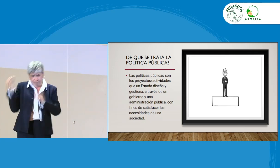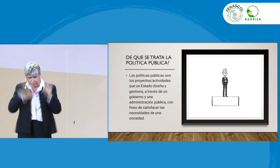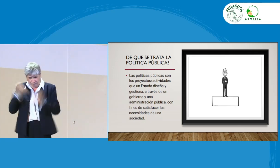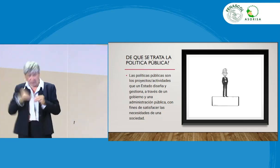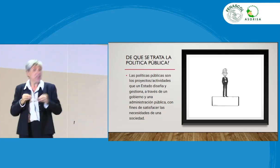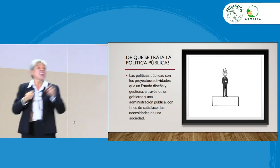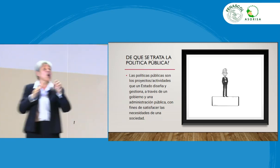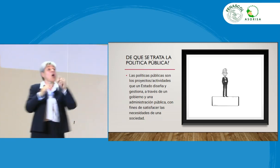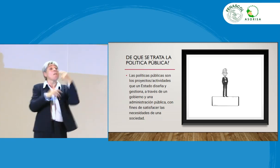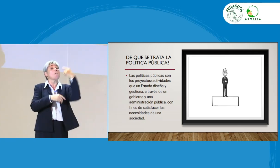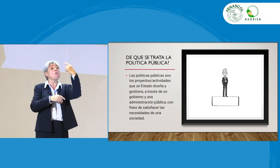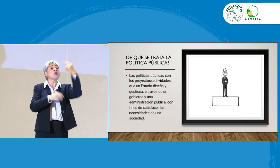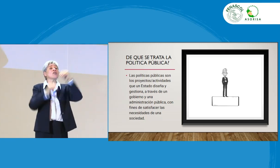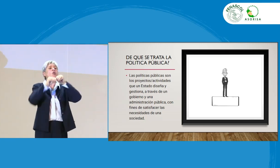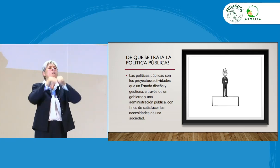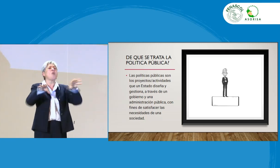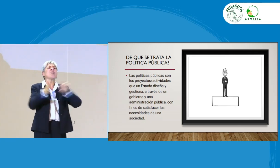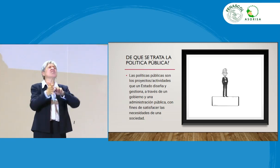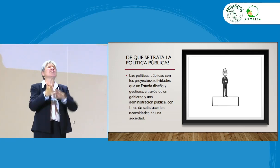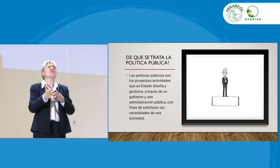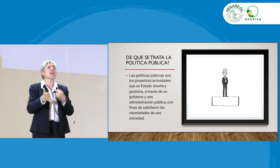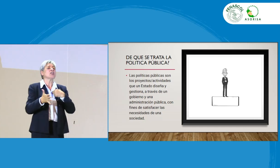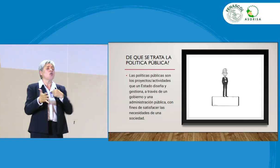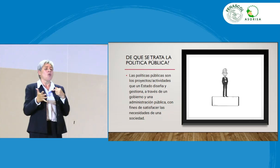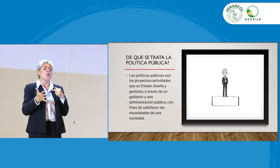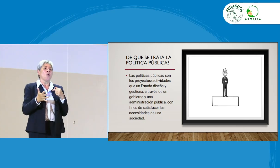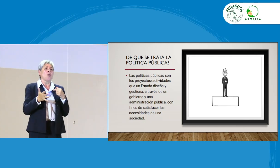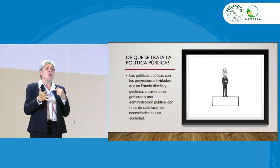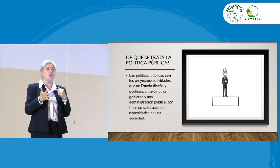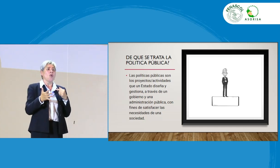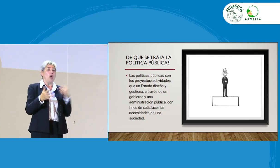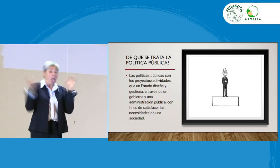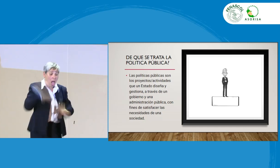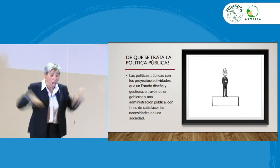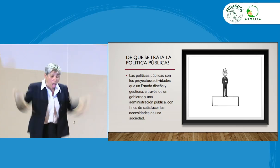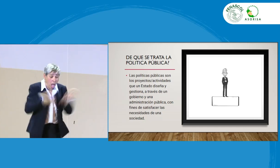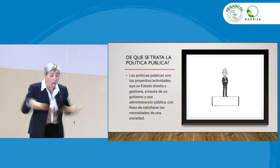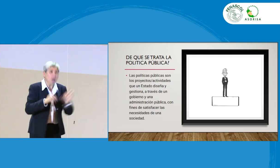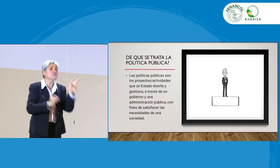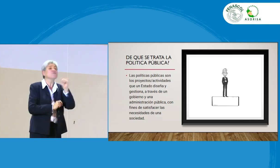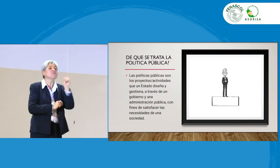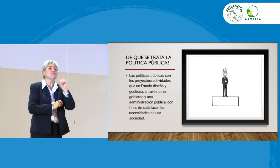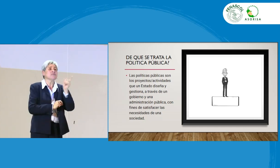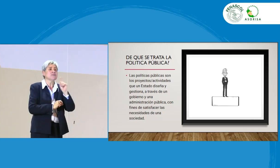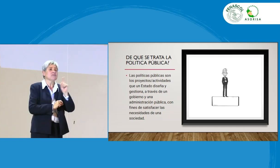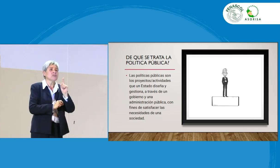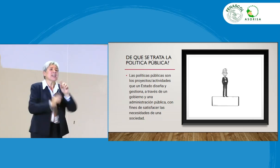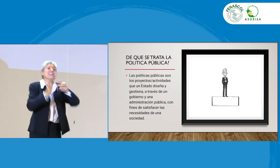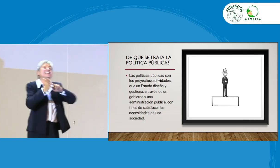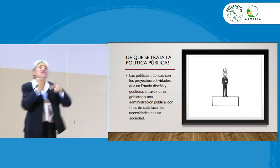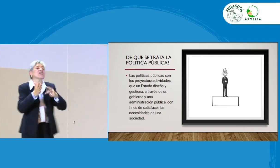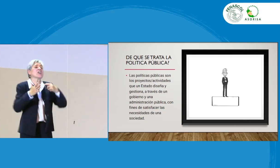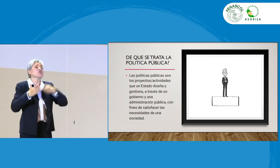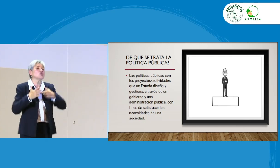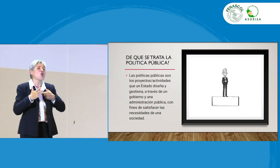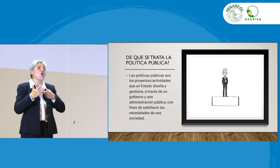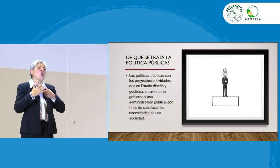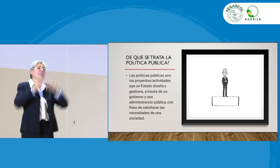esta política pública porque la política pública lo que significa es que no son simplemente no son acciones, significa que son los que la toma de